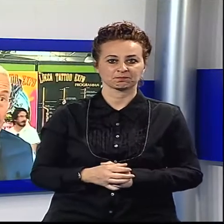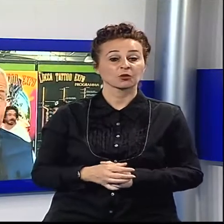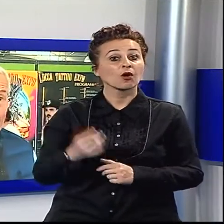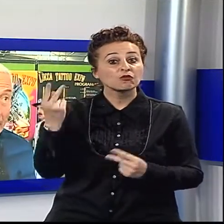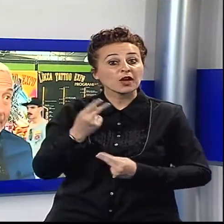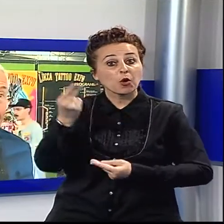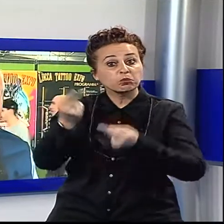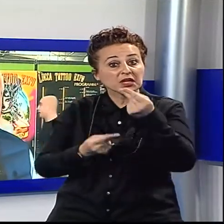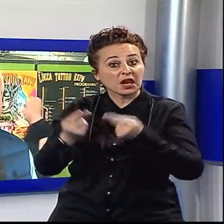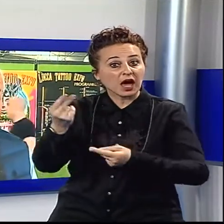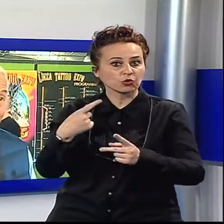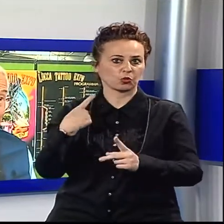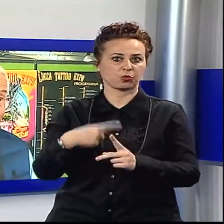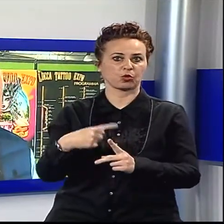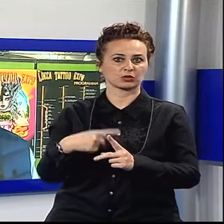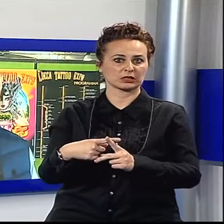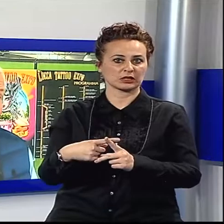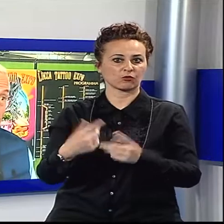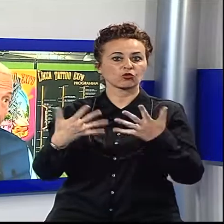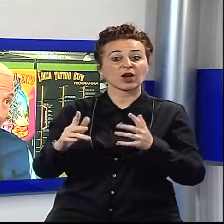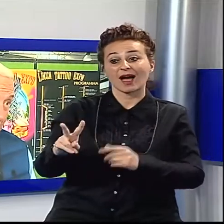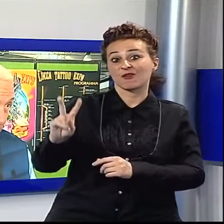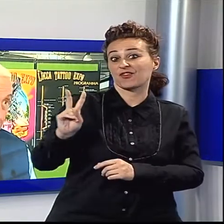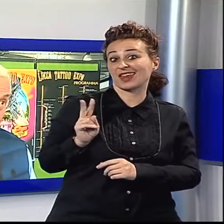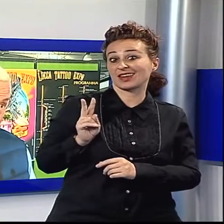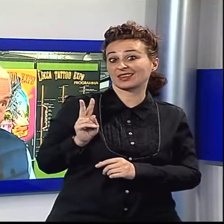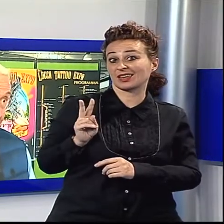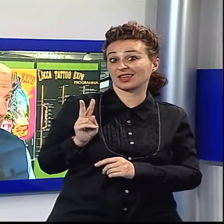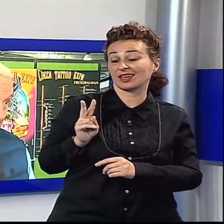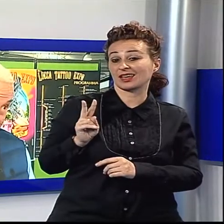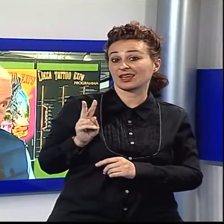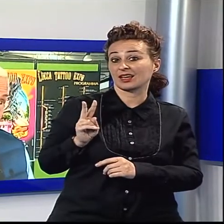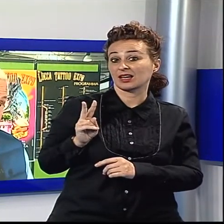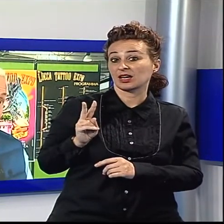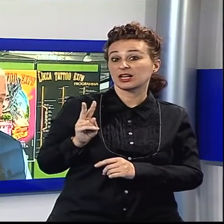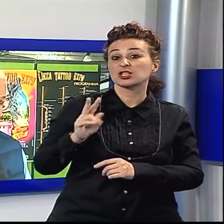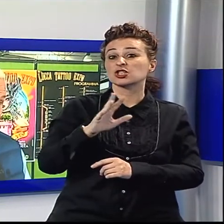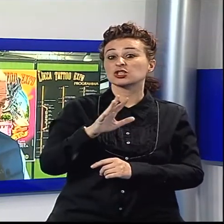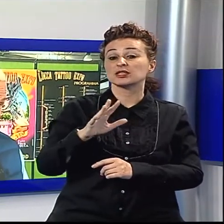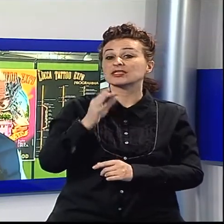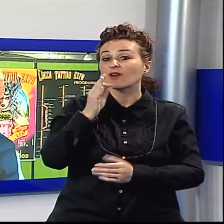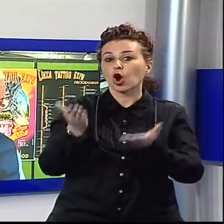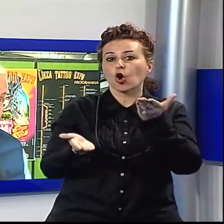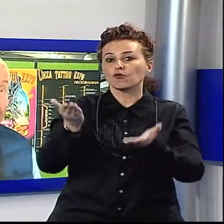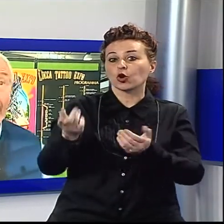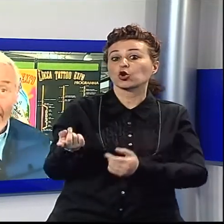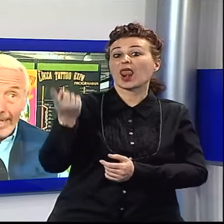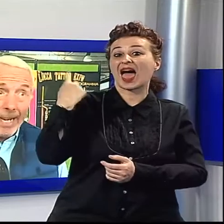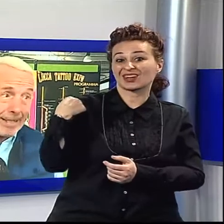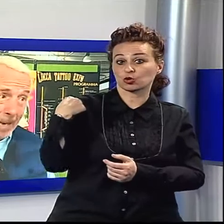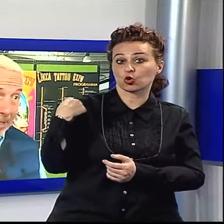è più che positivo perché ad esempio venerdì sono venuti qualcosa come 500 persone in più rispetto all'anno precedente.